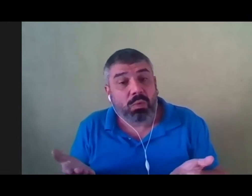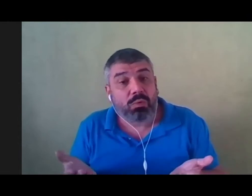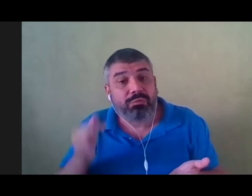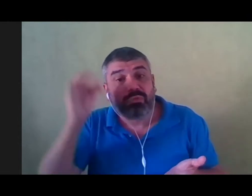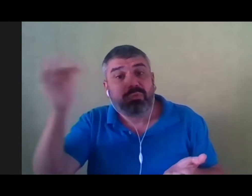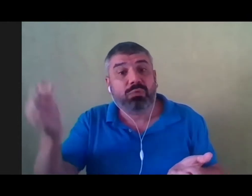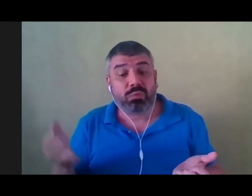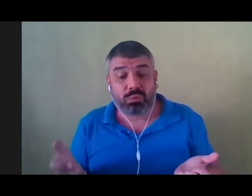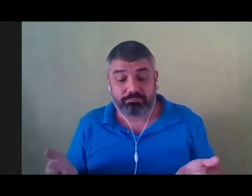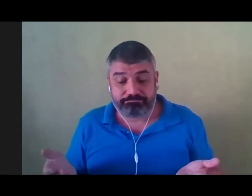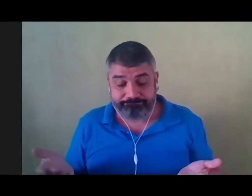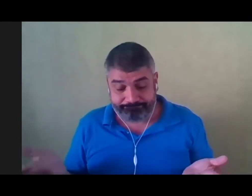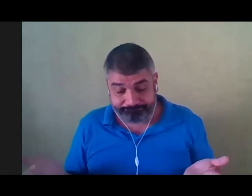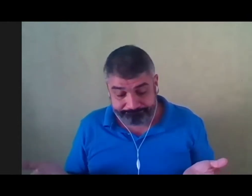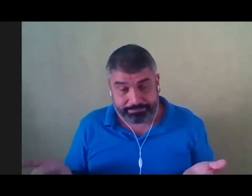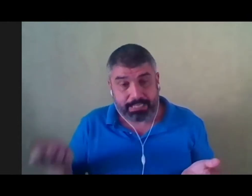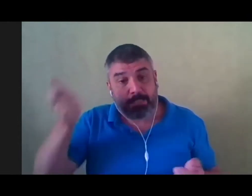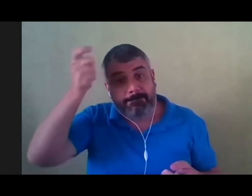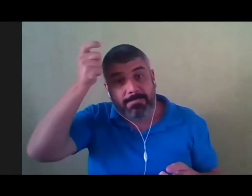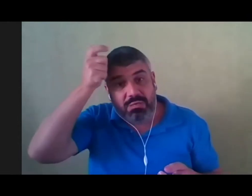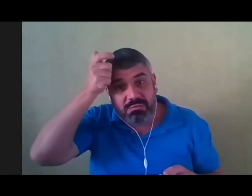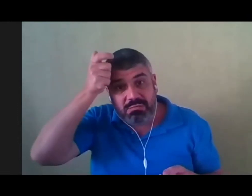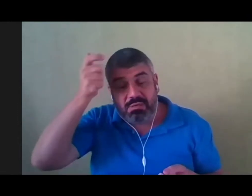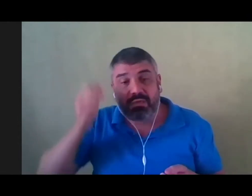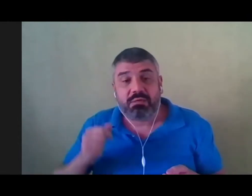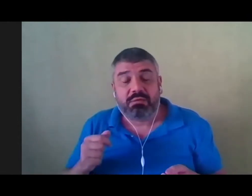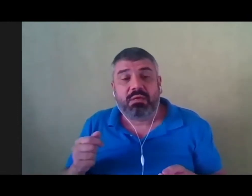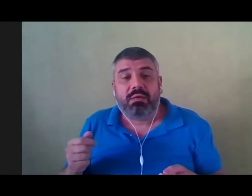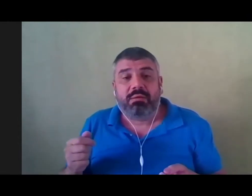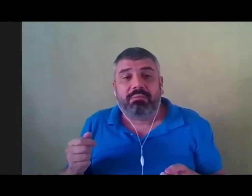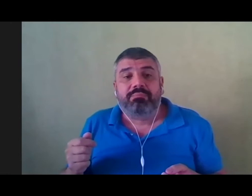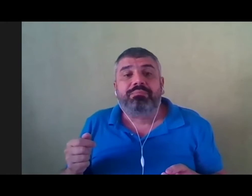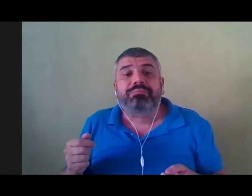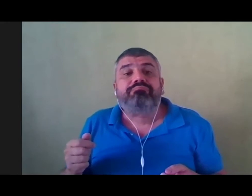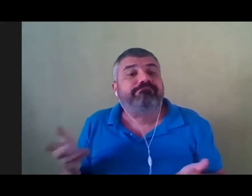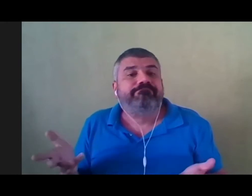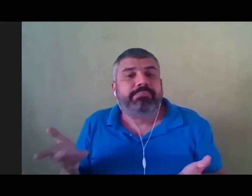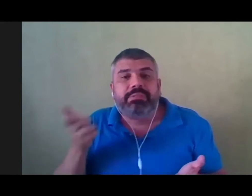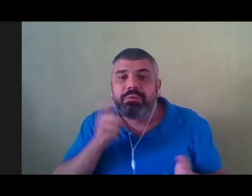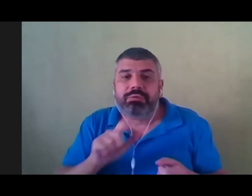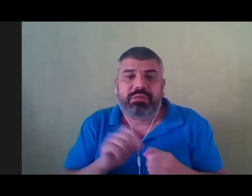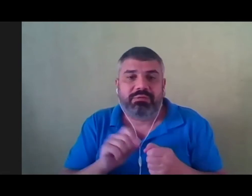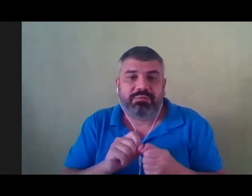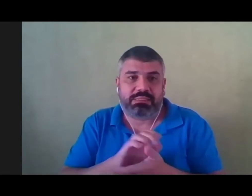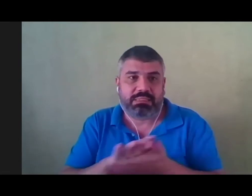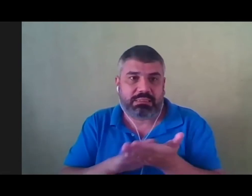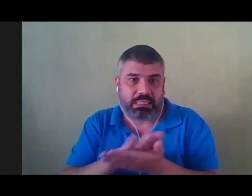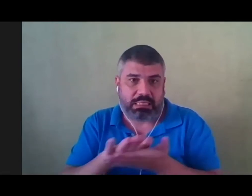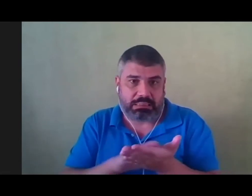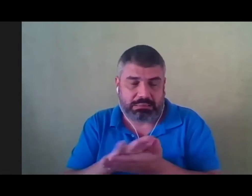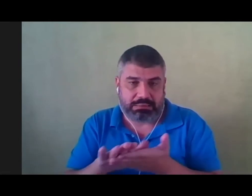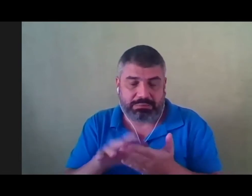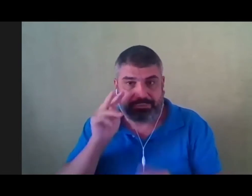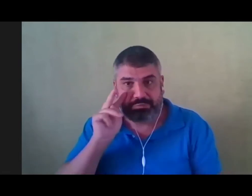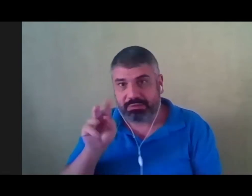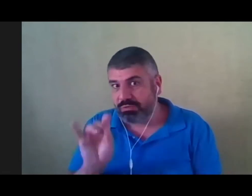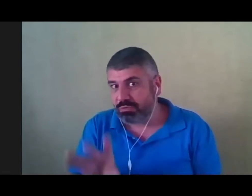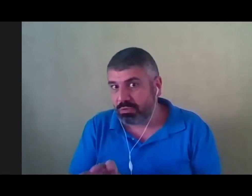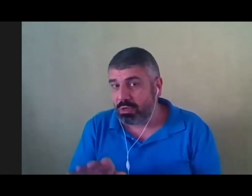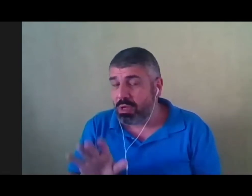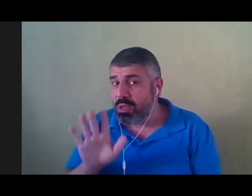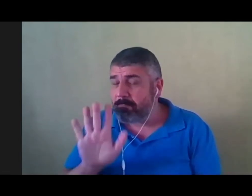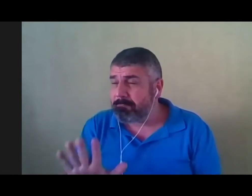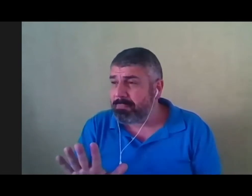E assim a princesa não conseguia fazer mais nada a não ser chorar. Mas ela não deixou aqueles homens vê